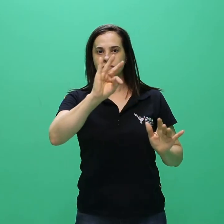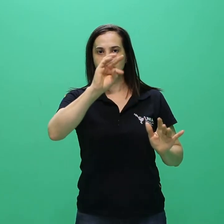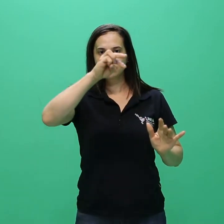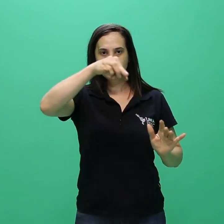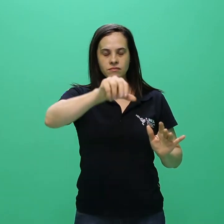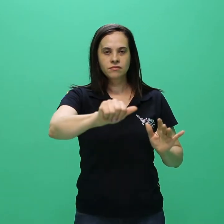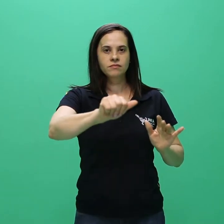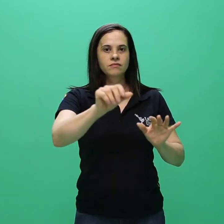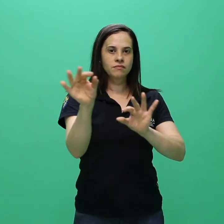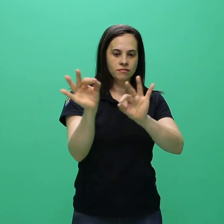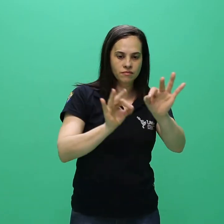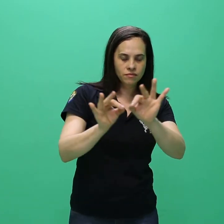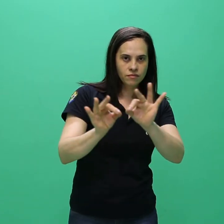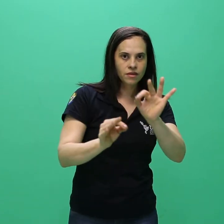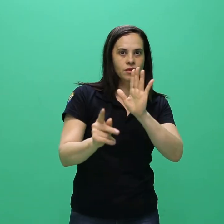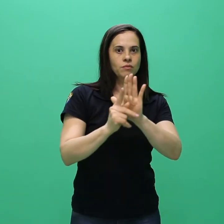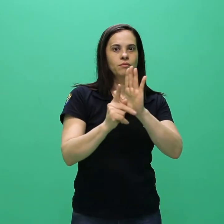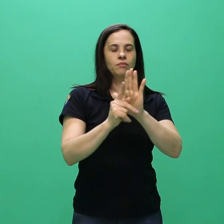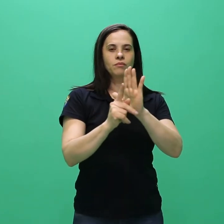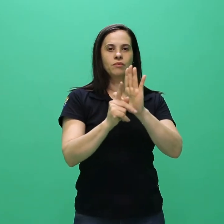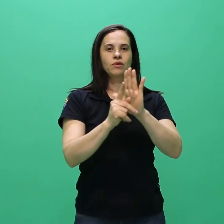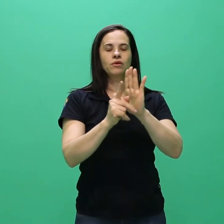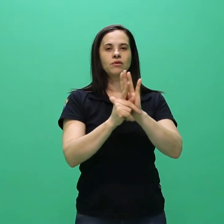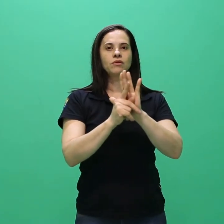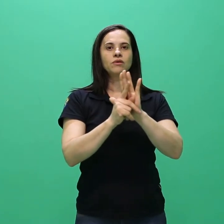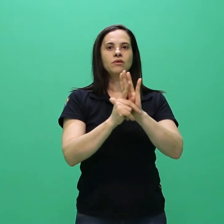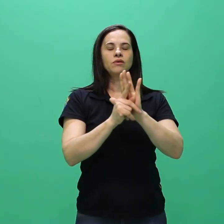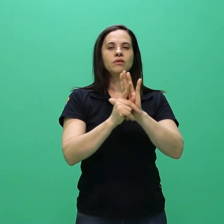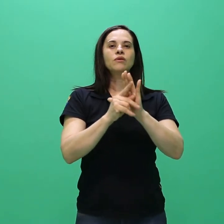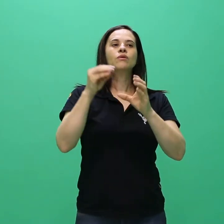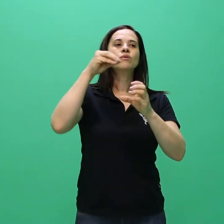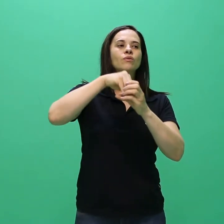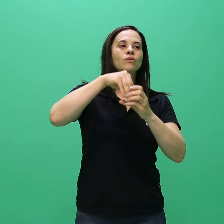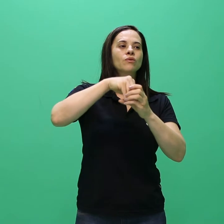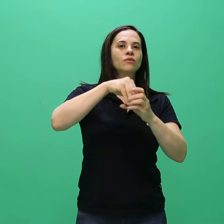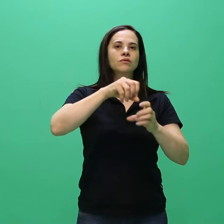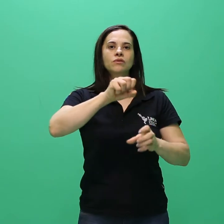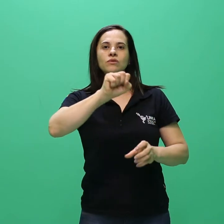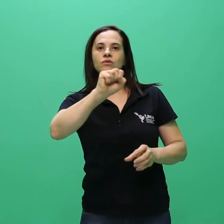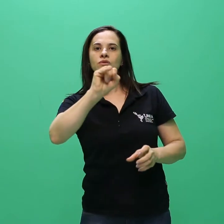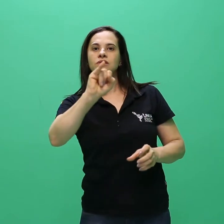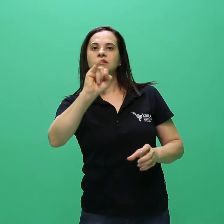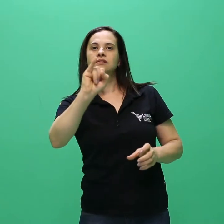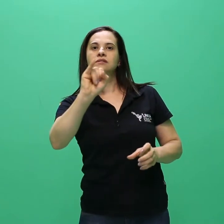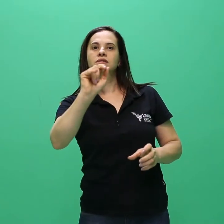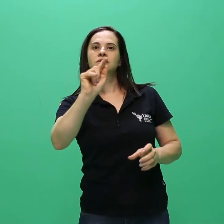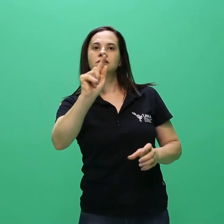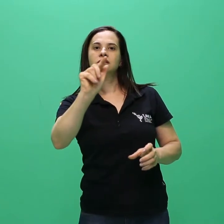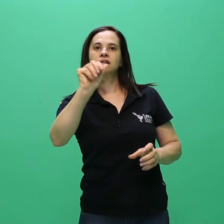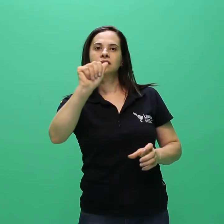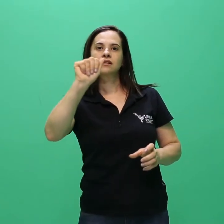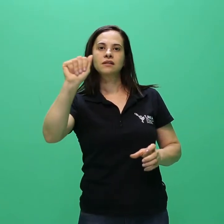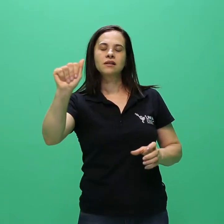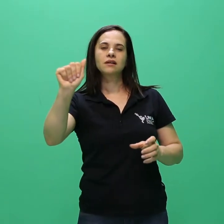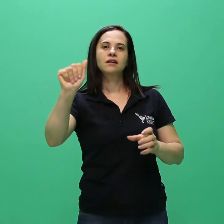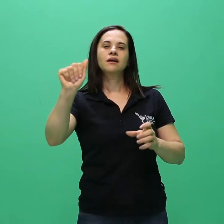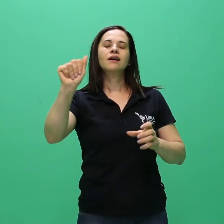SIGA-A, emitidos até o dia 15 de outubro de 2018. 5. Cargo-Horária, IRA,